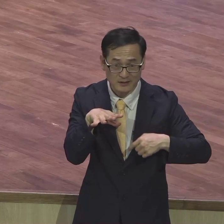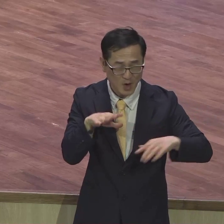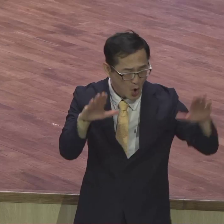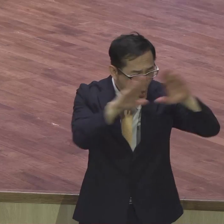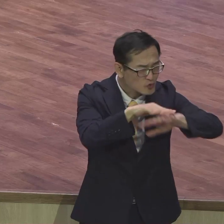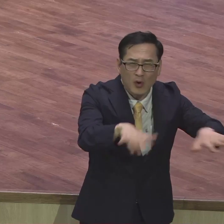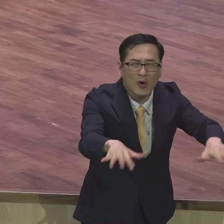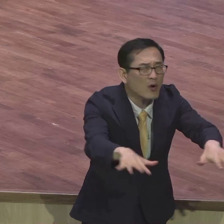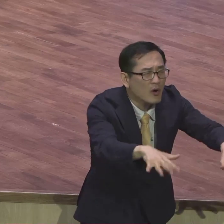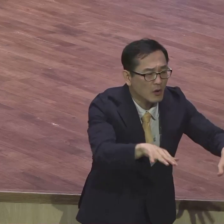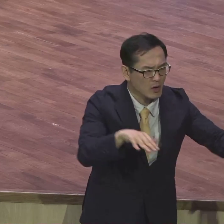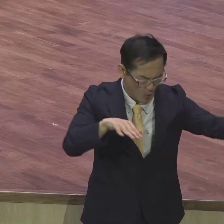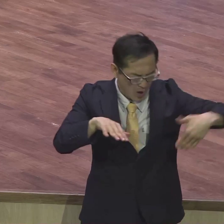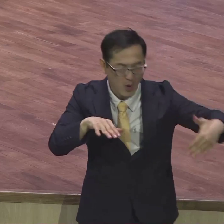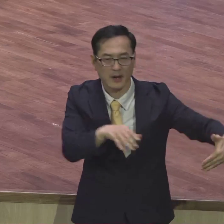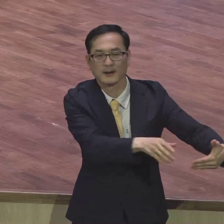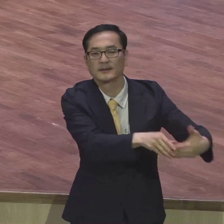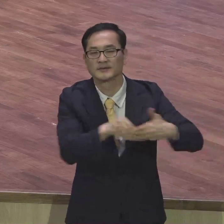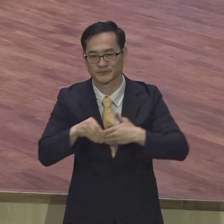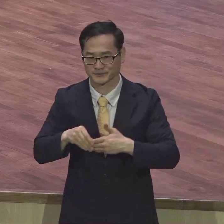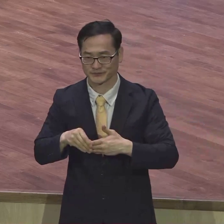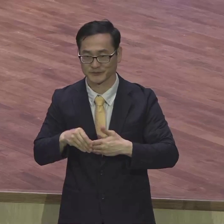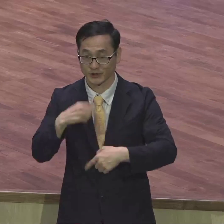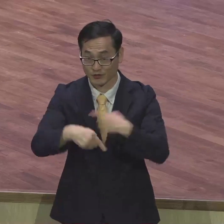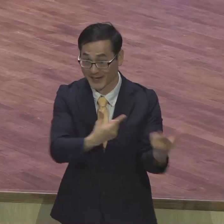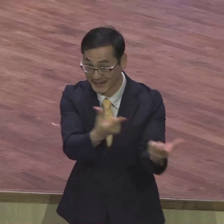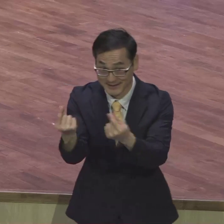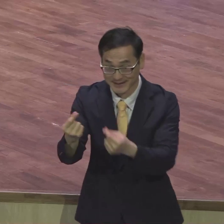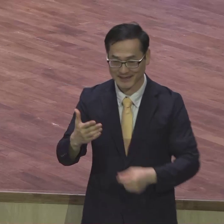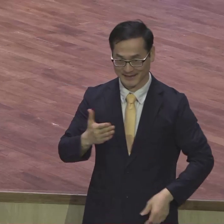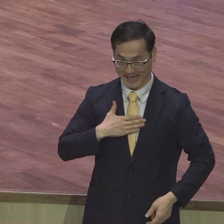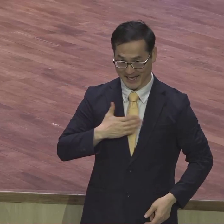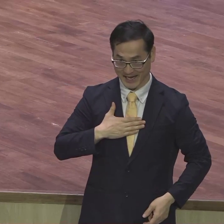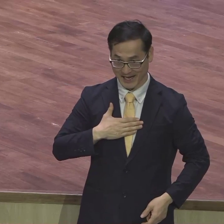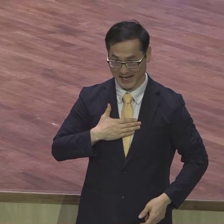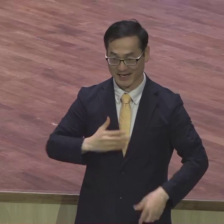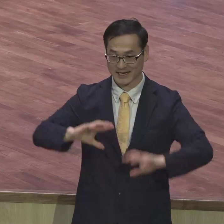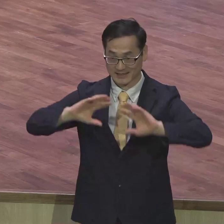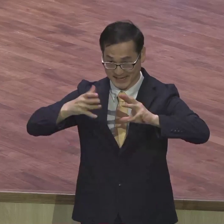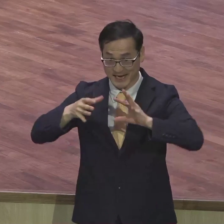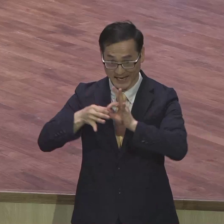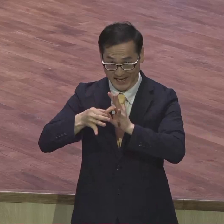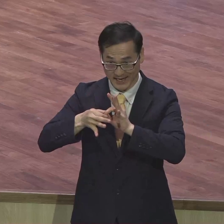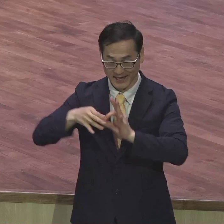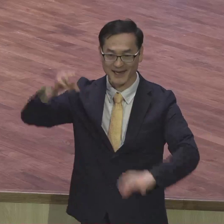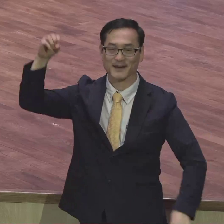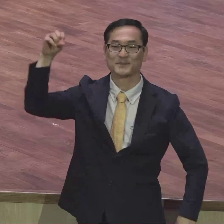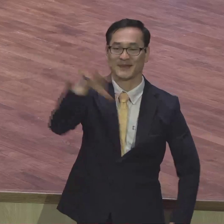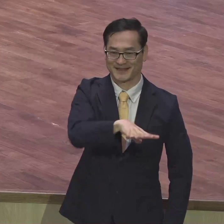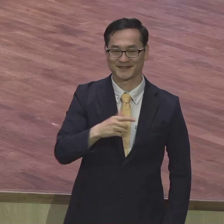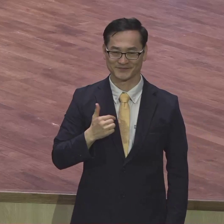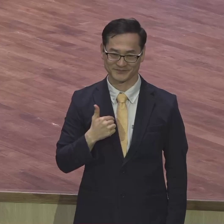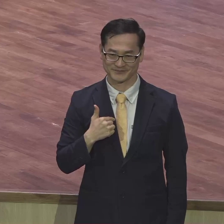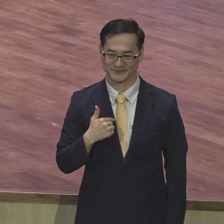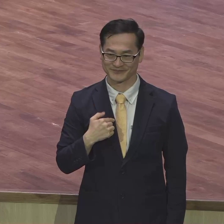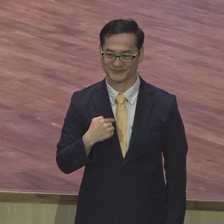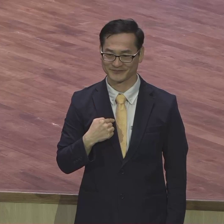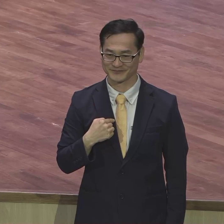따라서 나는 세상에 빛이다 빛이여 빛 스타이여 스타